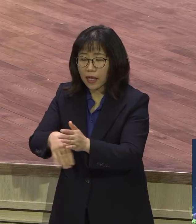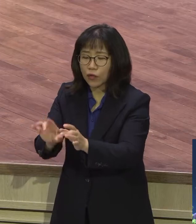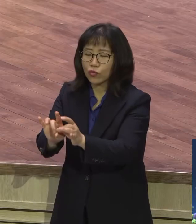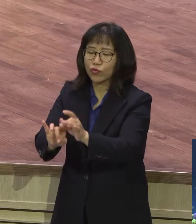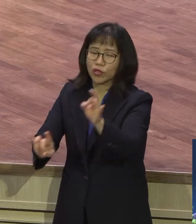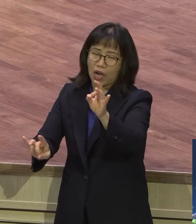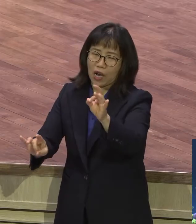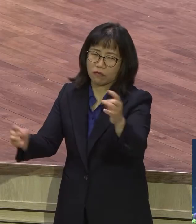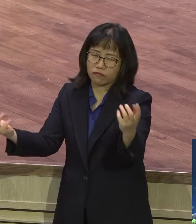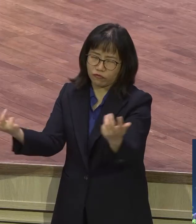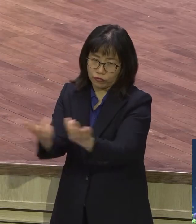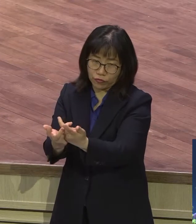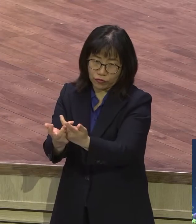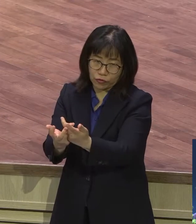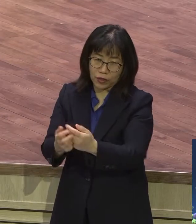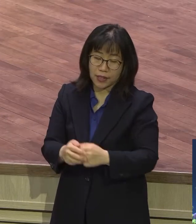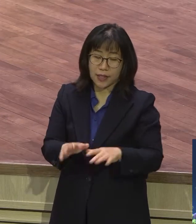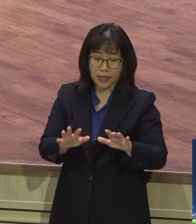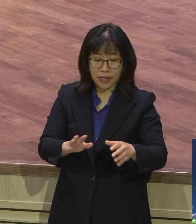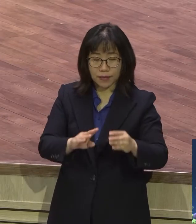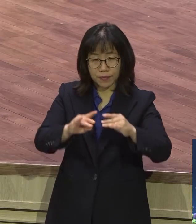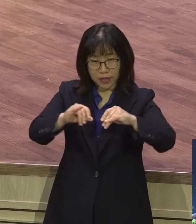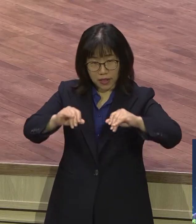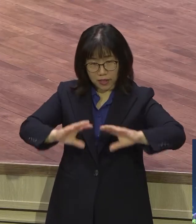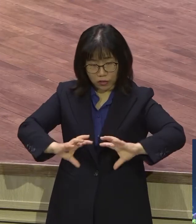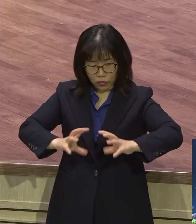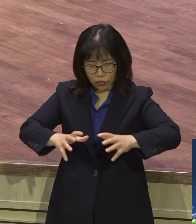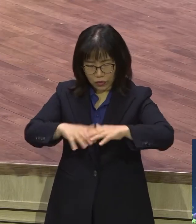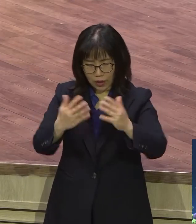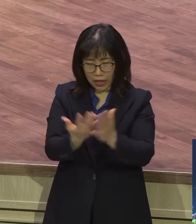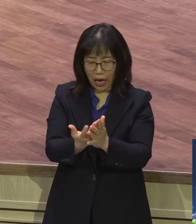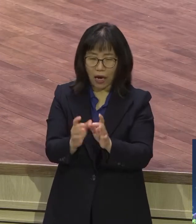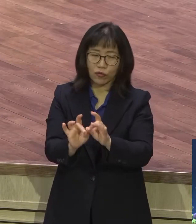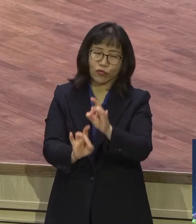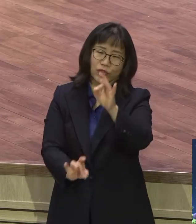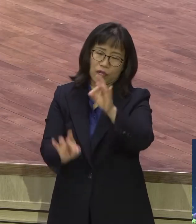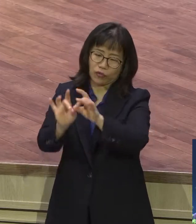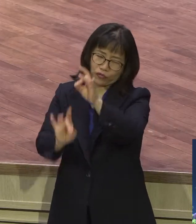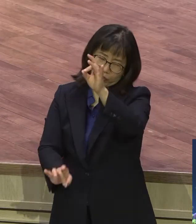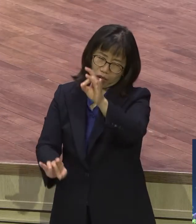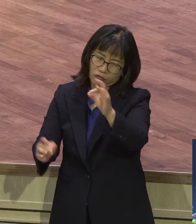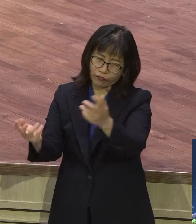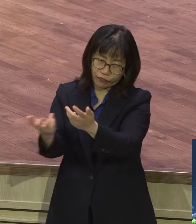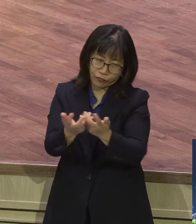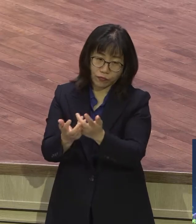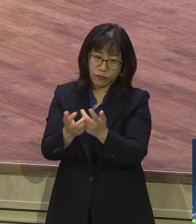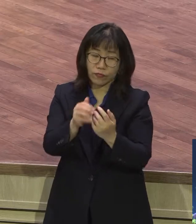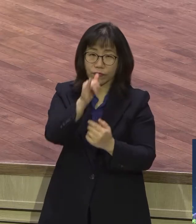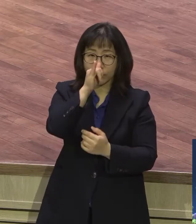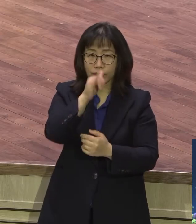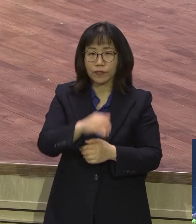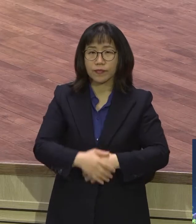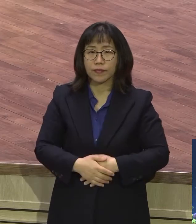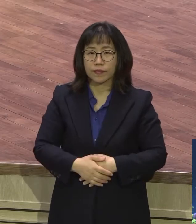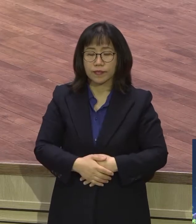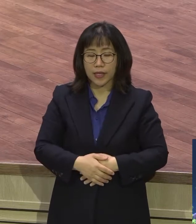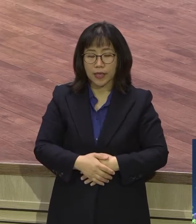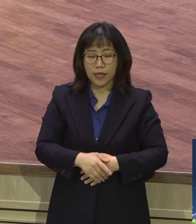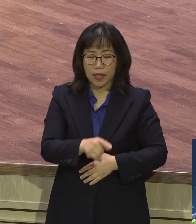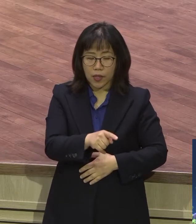많아요. 지구촌에 어느 종족이든지 자기들이 섬기는 신이 있어. 이 가난 땅에 들어간 이미 살고